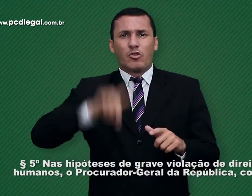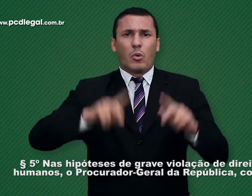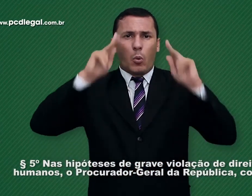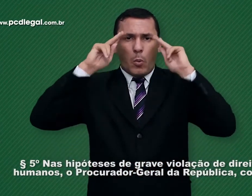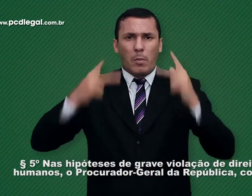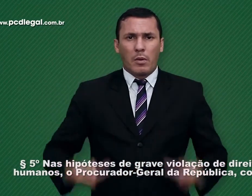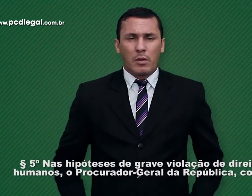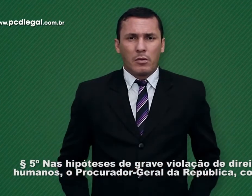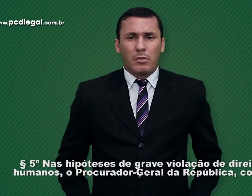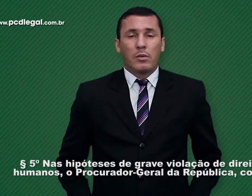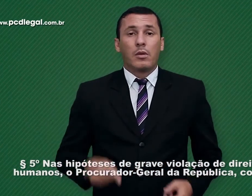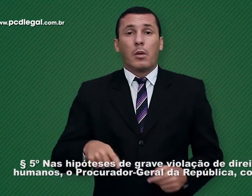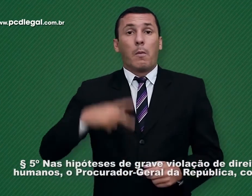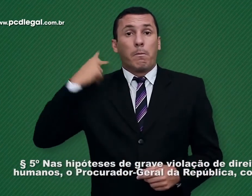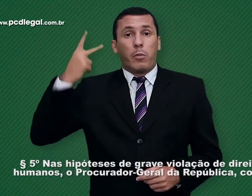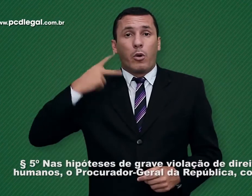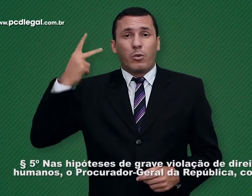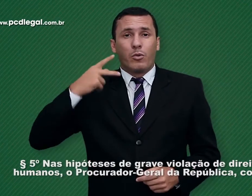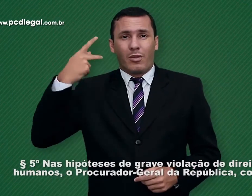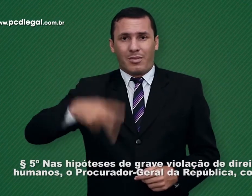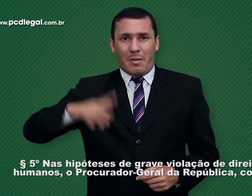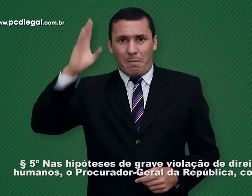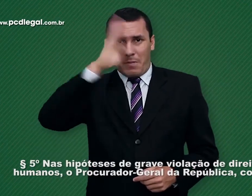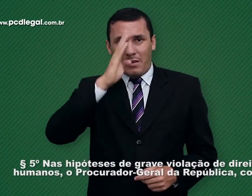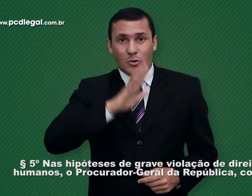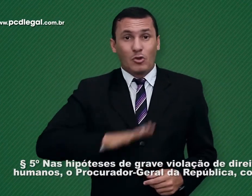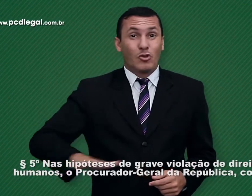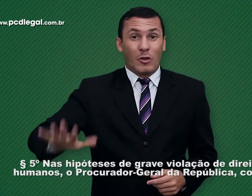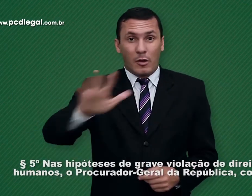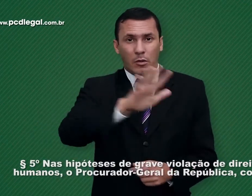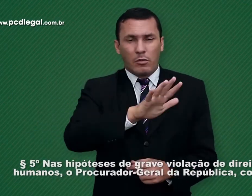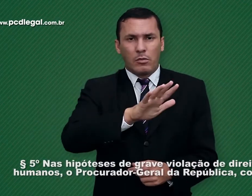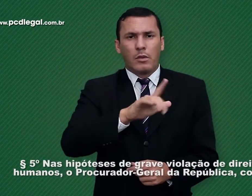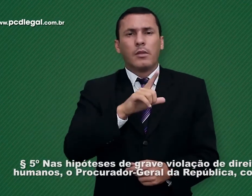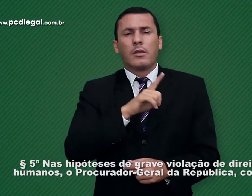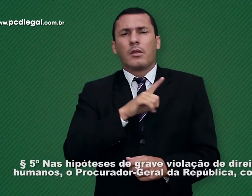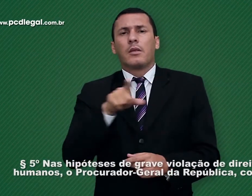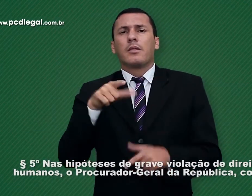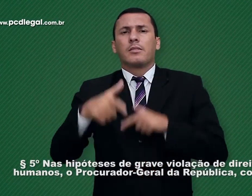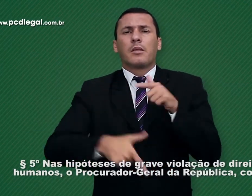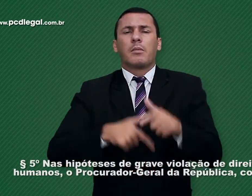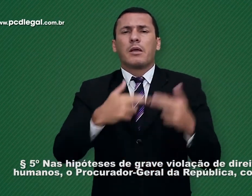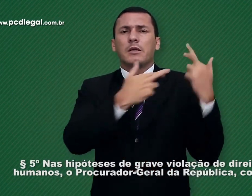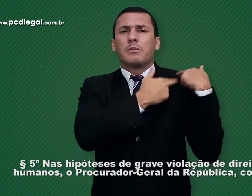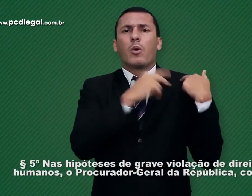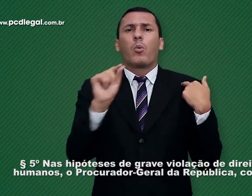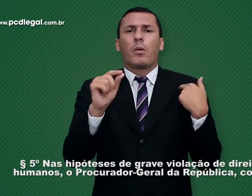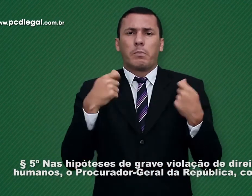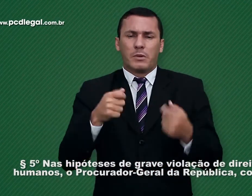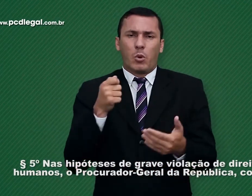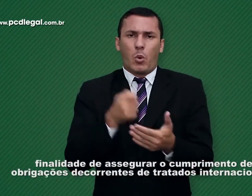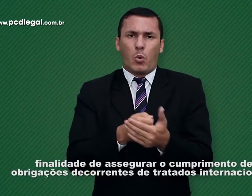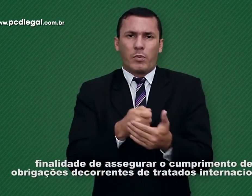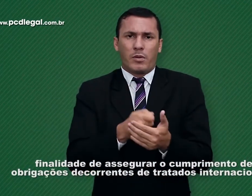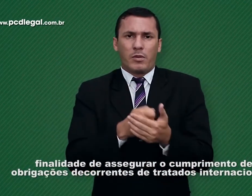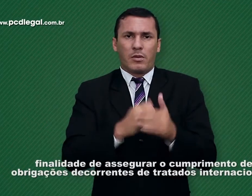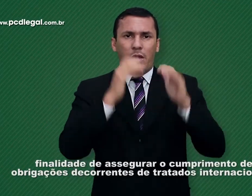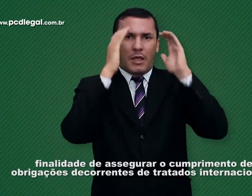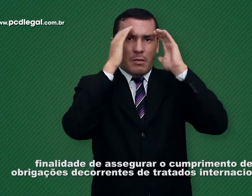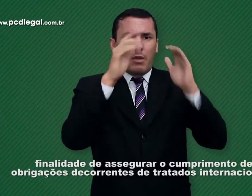grave violação de direitos humanos, o Procurador-Geral da República, com a finalidade de assegurar o cumprimento